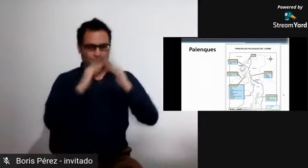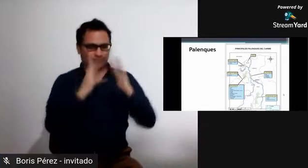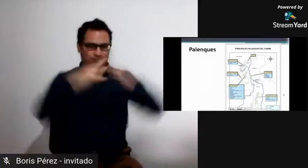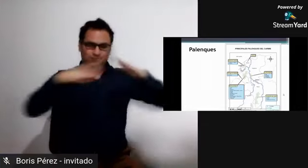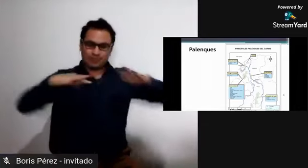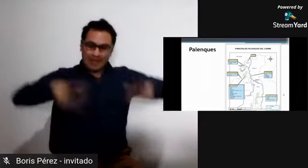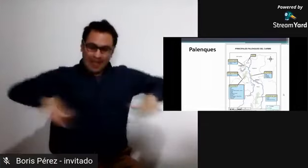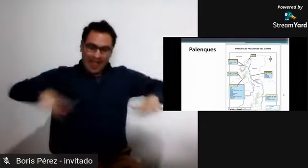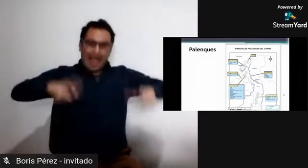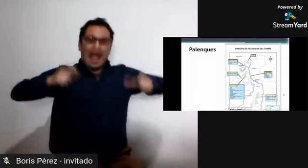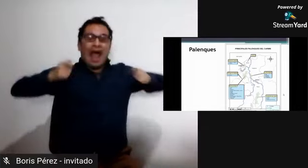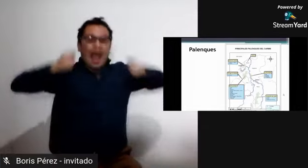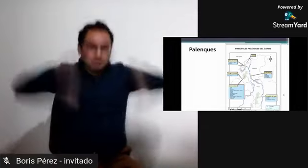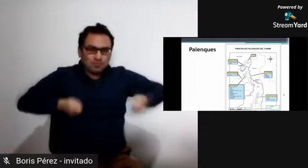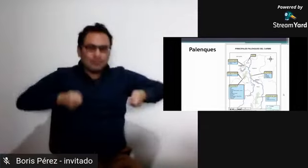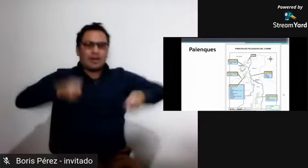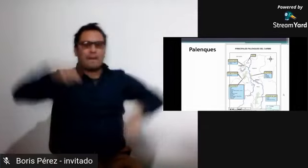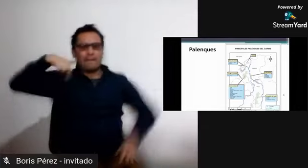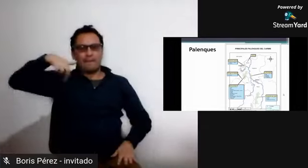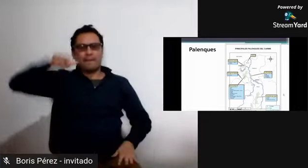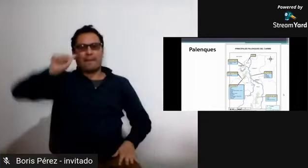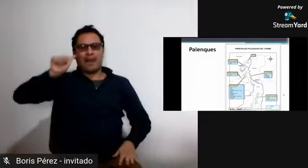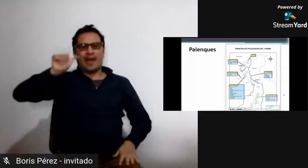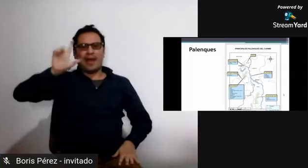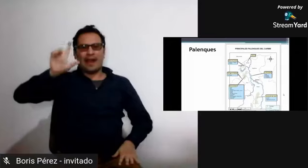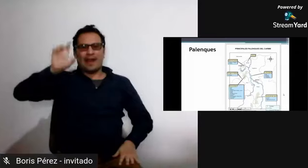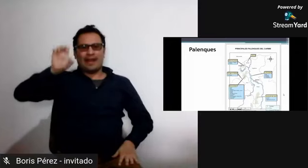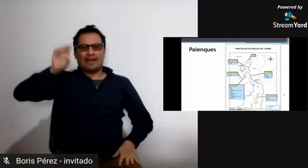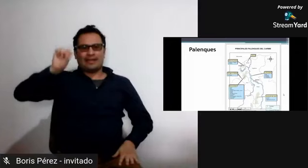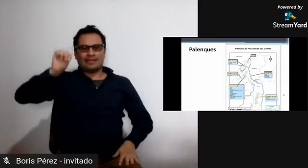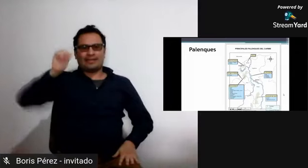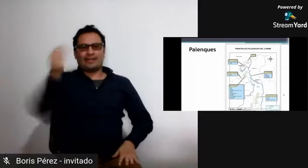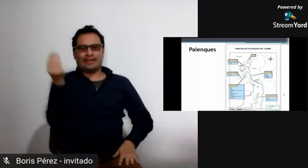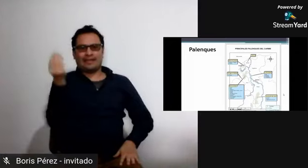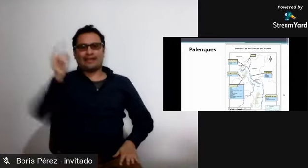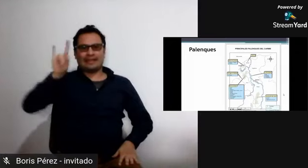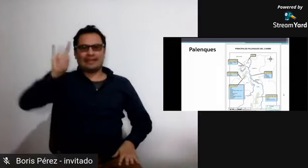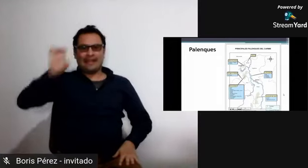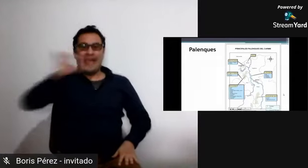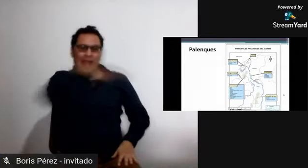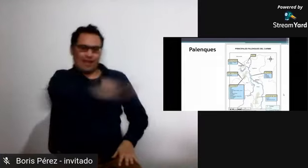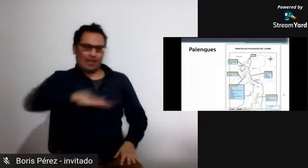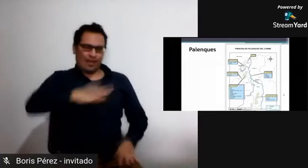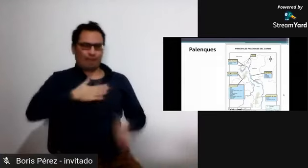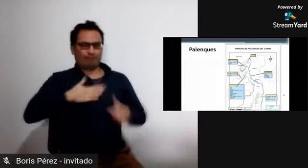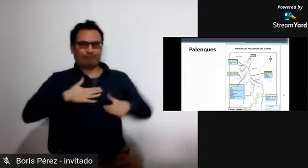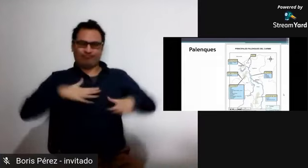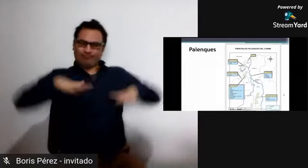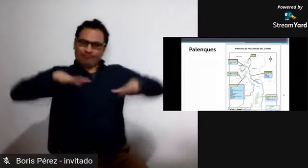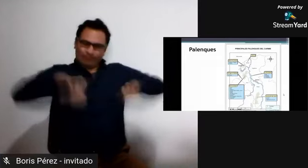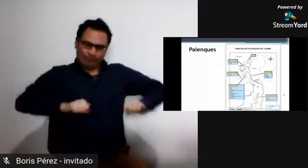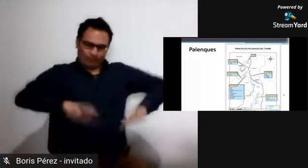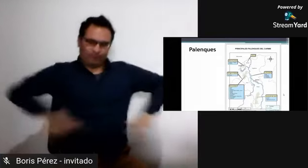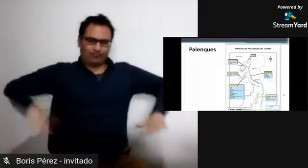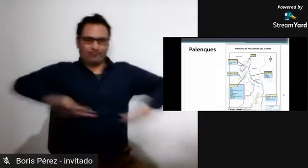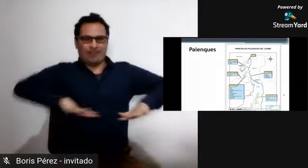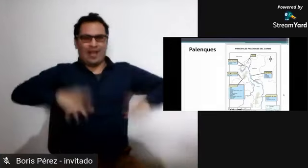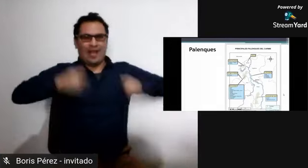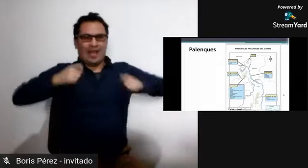su libertad, los cimarrones se establecían en ciertos espacios de la selva, por lo tanto,